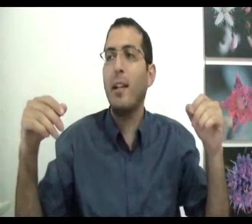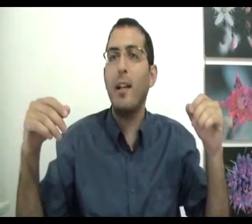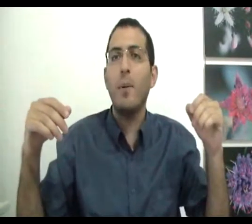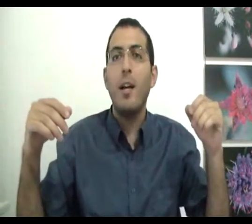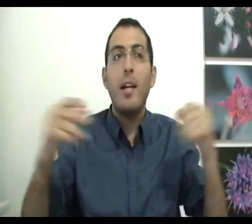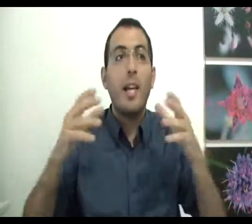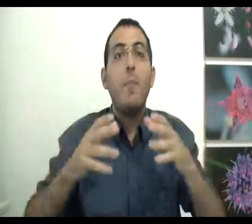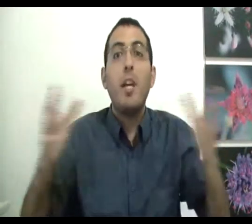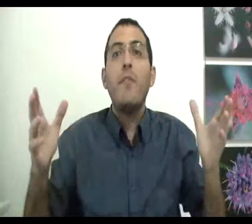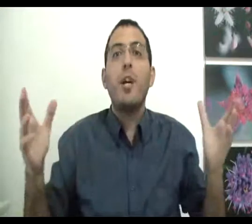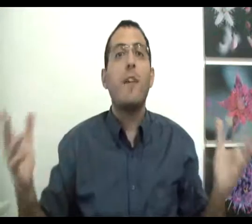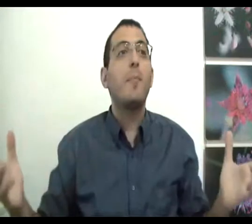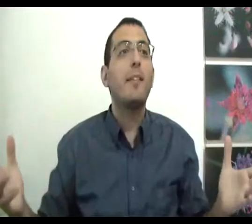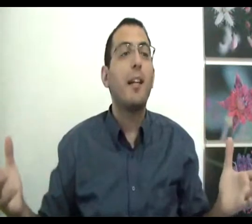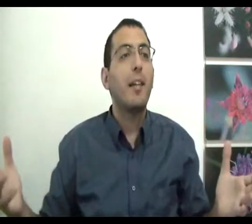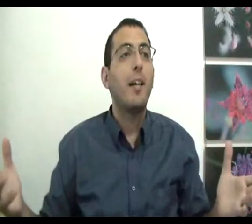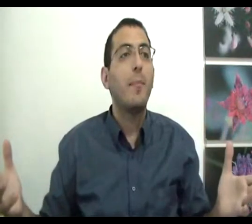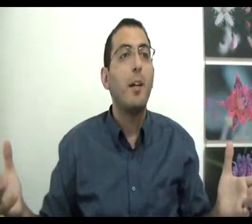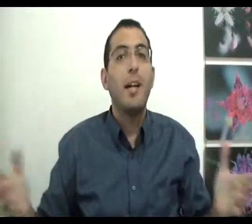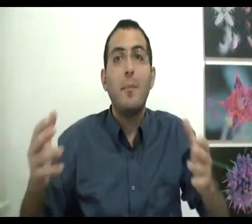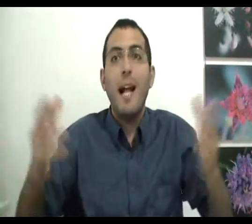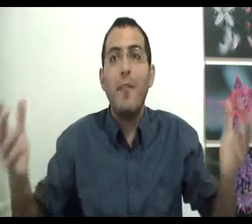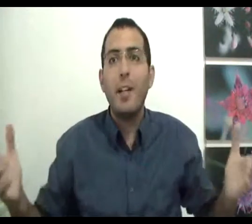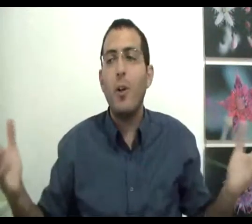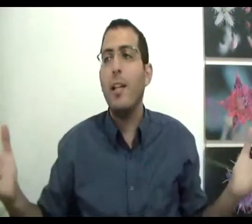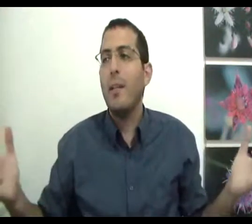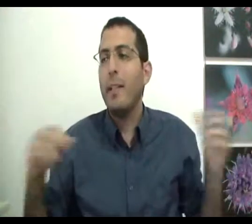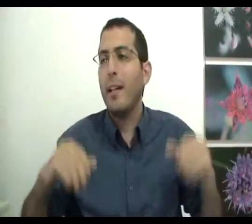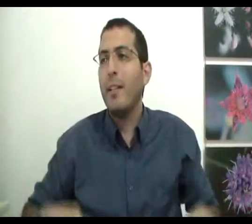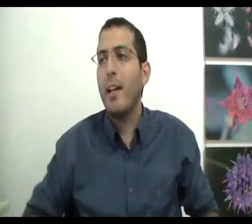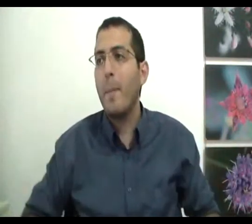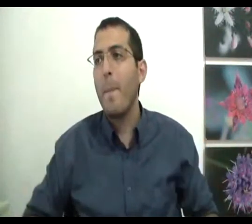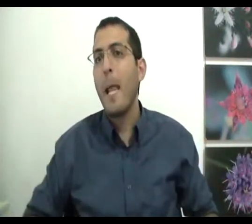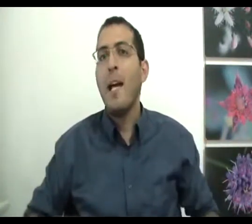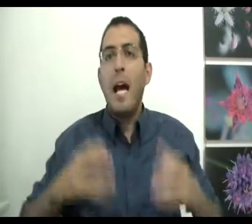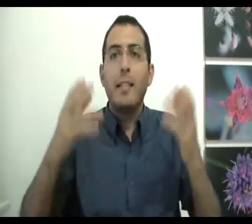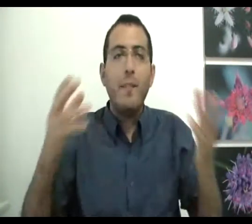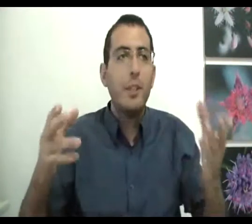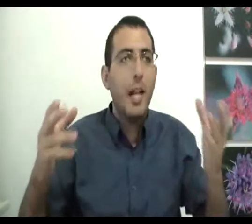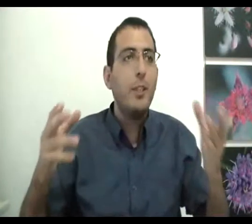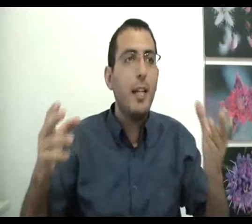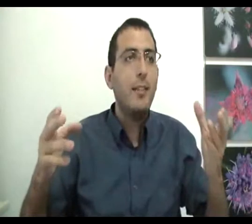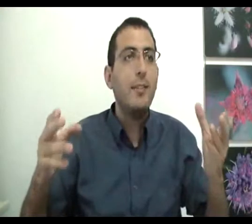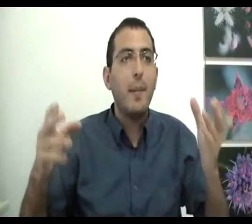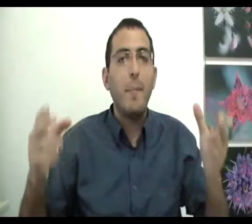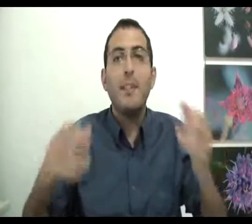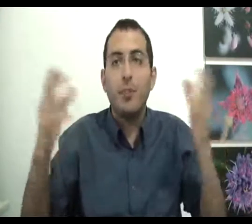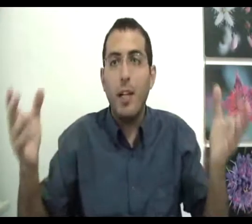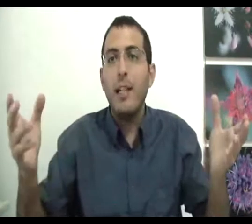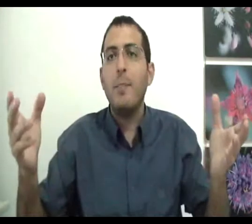החיים כי אם אי אפשר להבין מהי תחליט החיים אז במילה אף אחד לא יכול לדע מהי תחליט החיים עכשיו השאלה נשאלת היא האם באמת אפשר לדעת